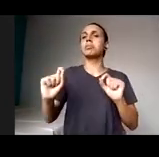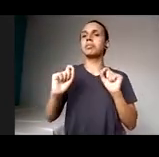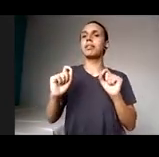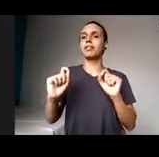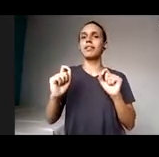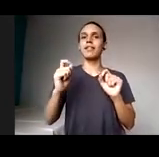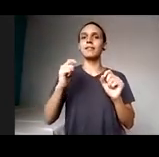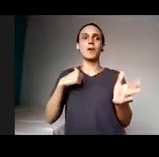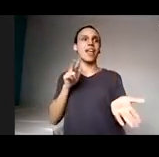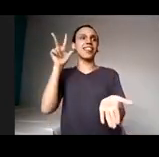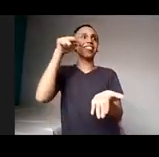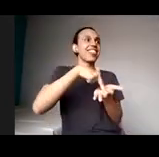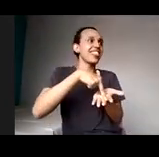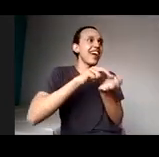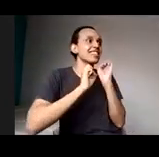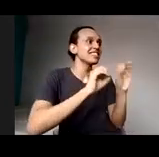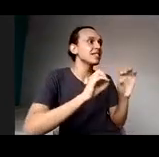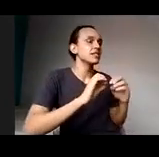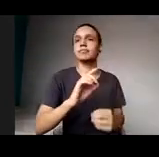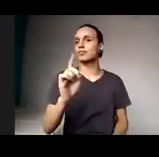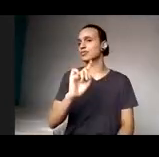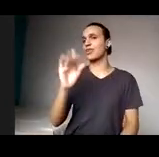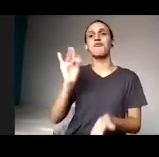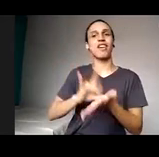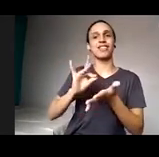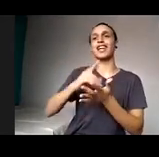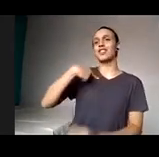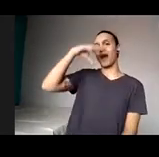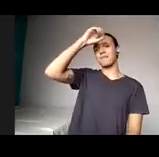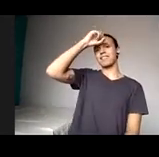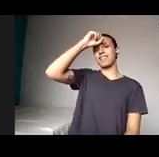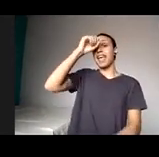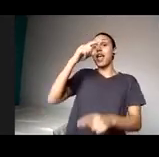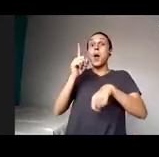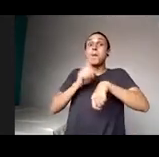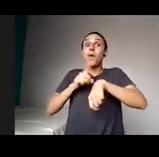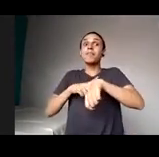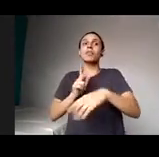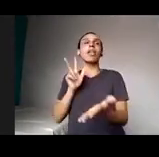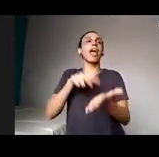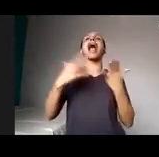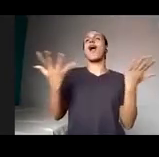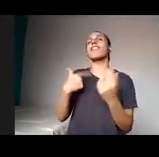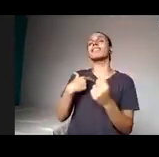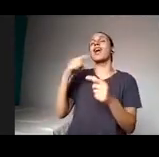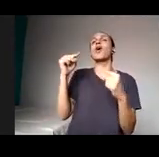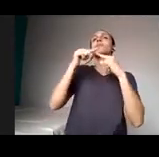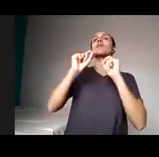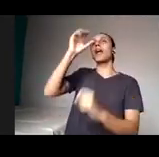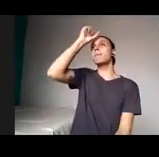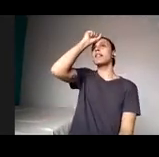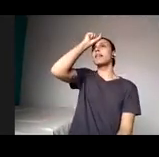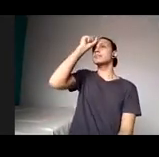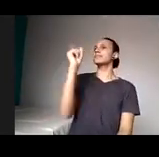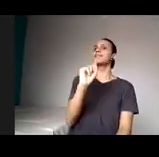aprendendo. E quando eu jurava que iria aprender, acabava ensinando. é o tempo todo. E quando